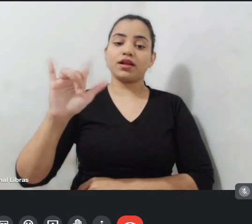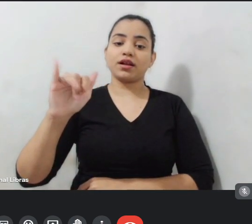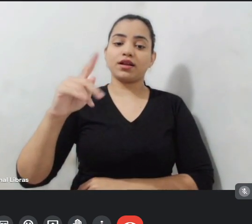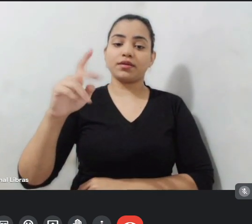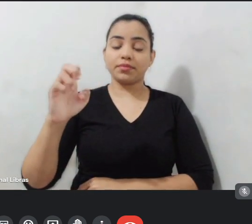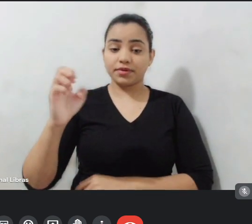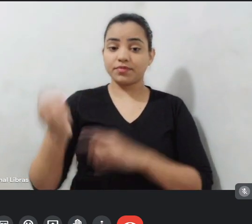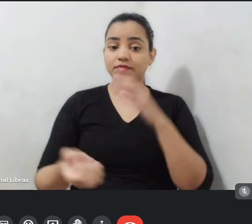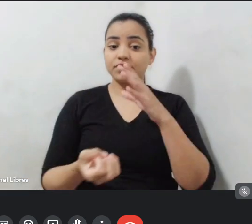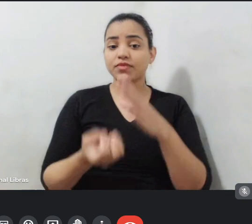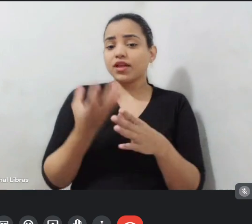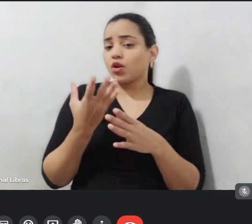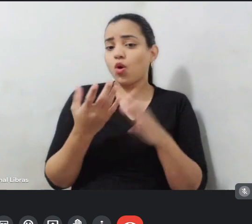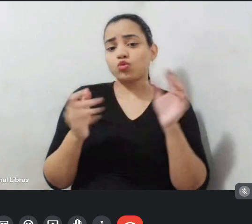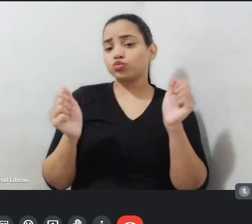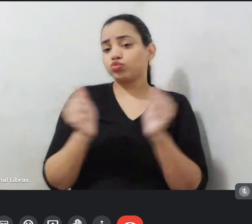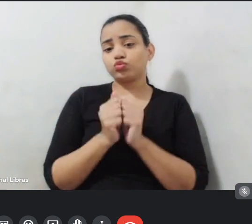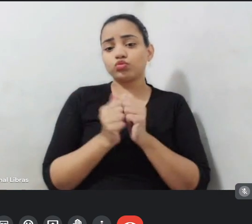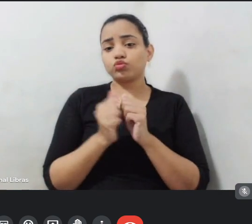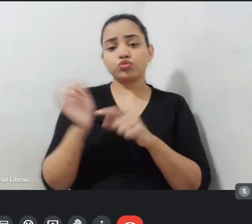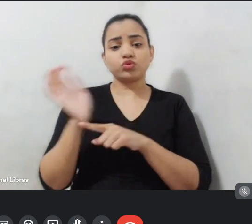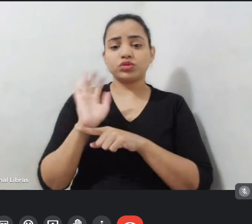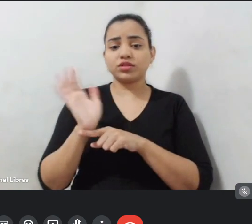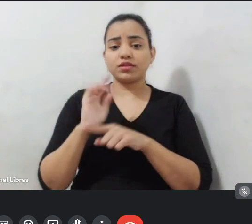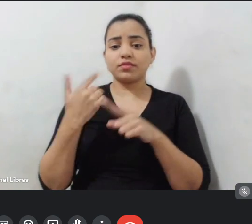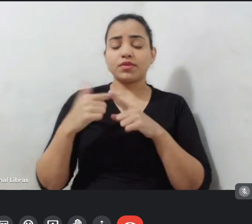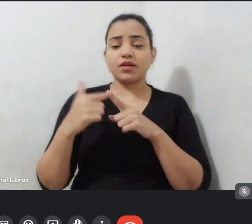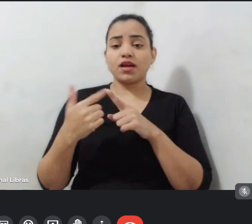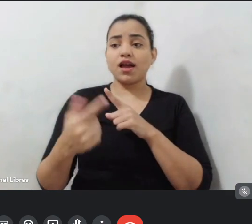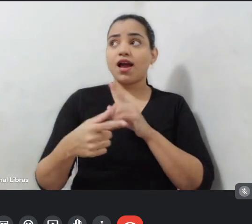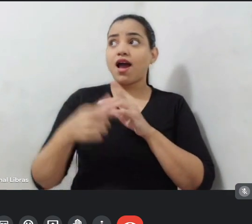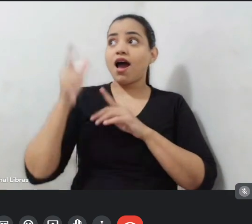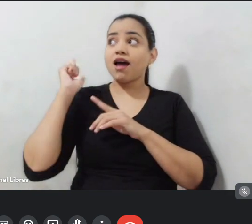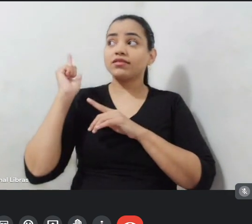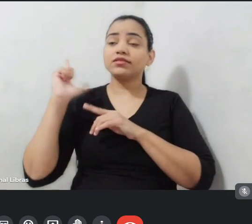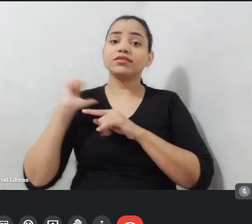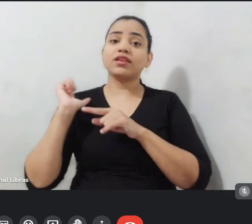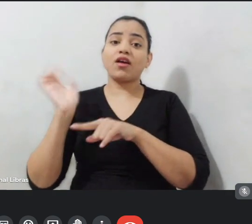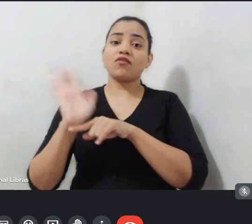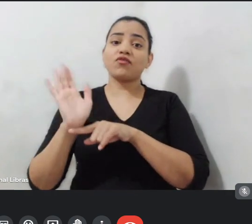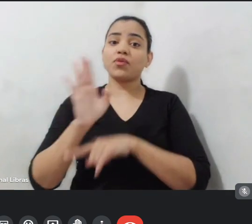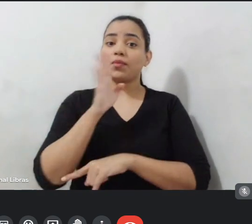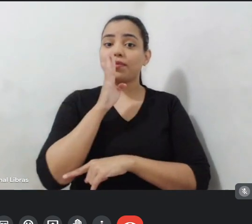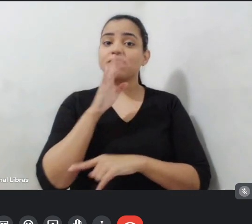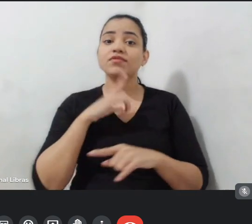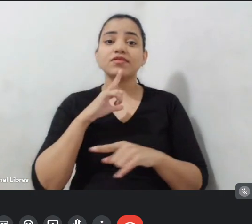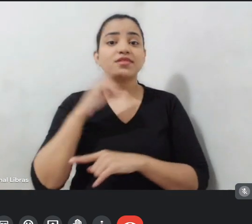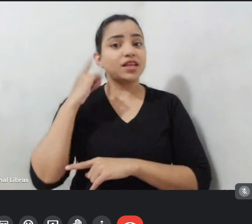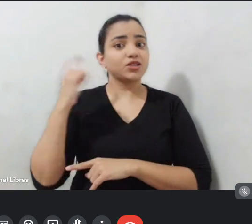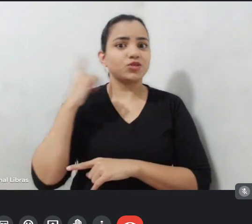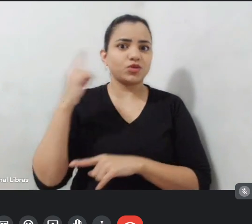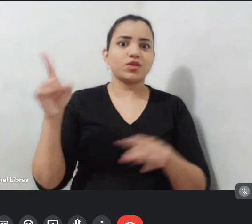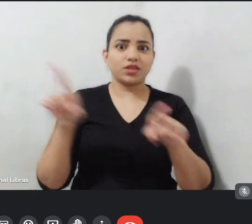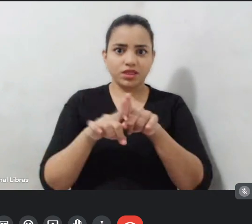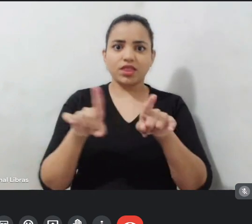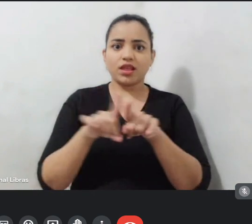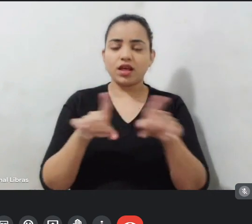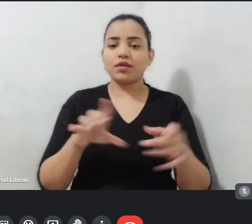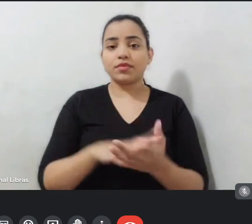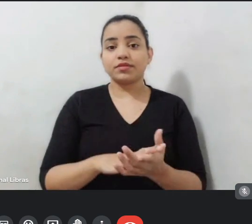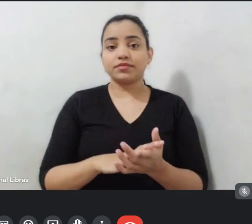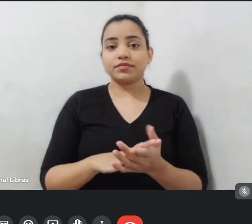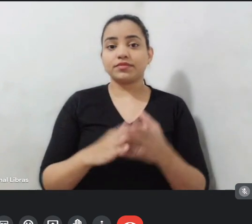lindos jamais foram lindos. Ele sempre tinha direção horária. Então, o nascimento do videoclip nasce